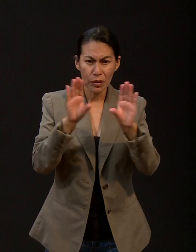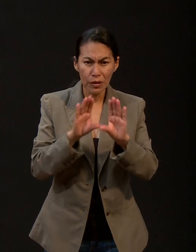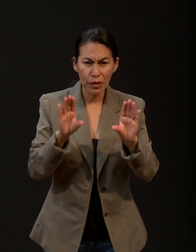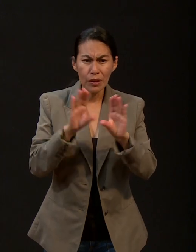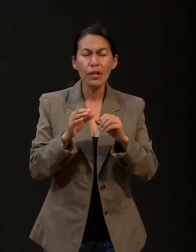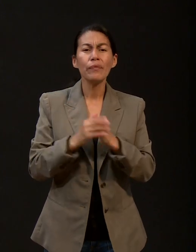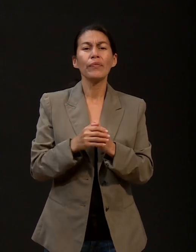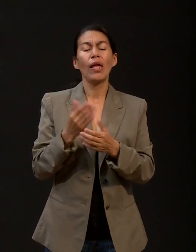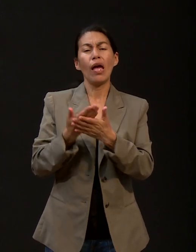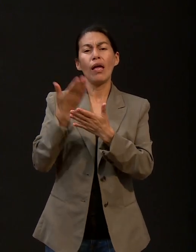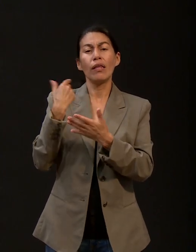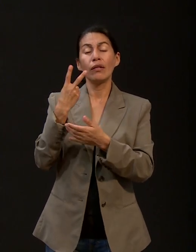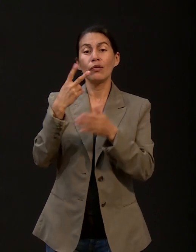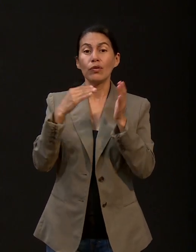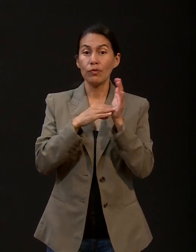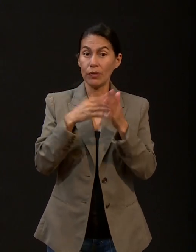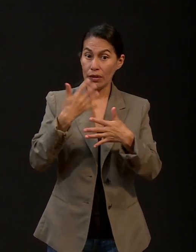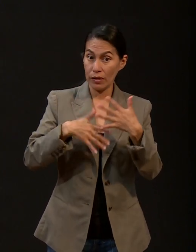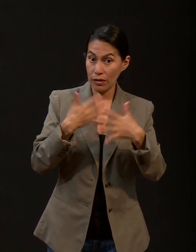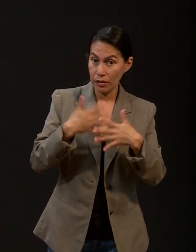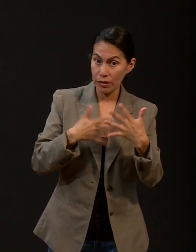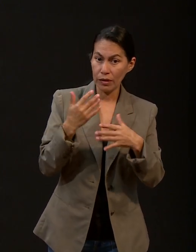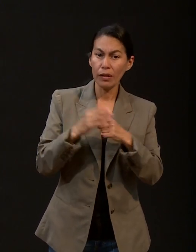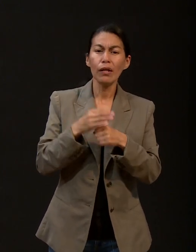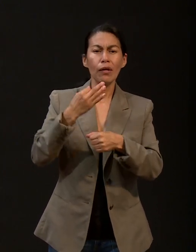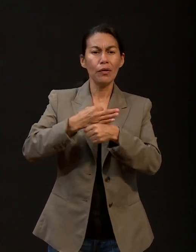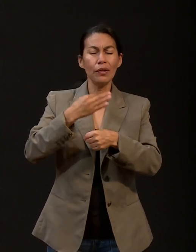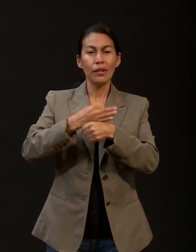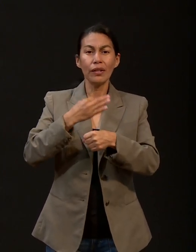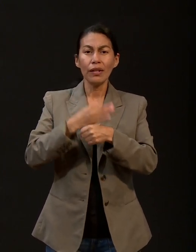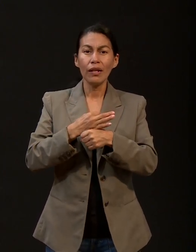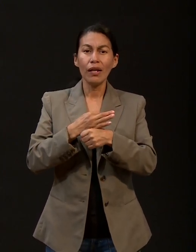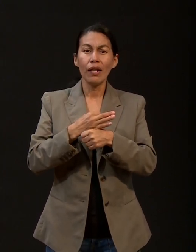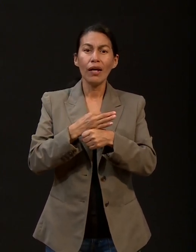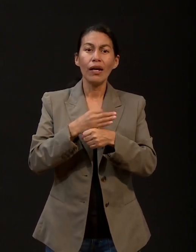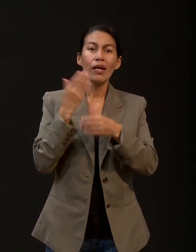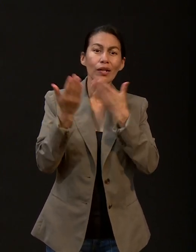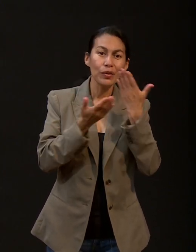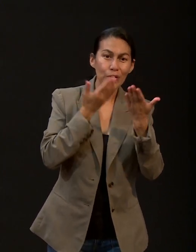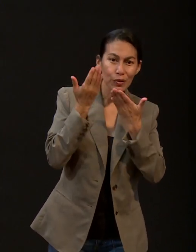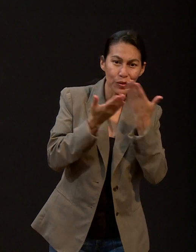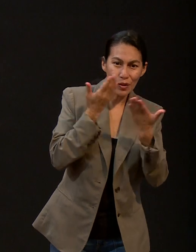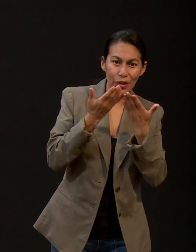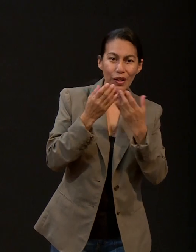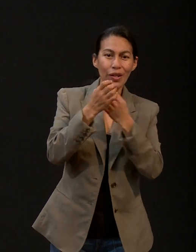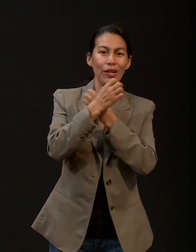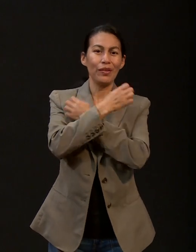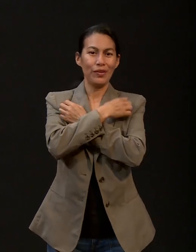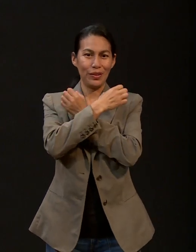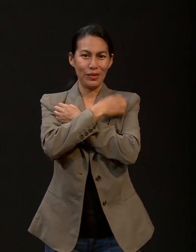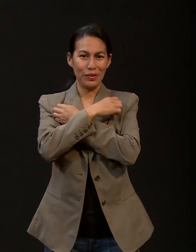Ciencias Computacionales en el año 2015. Y actualmente me encuentro con los estudios del doctorado en Educación.